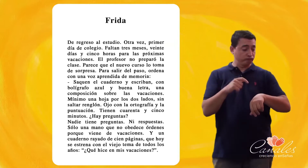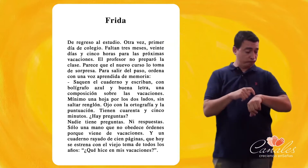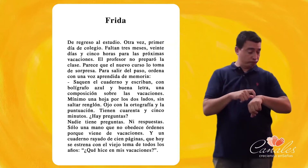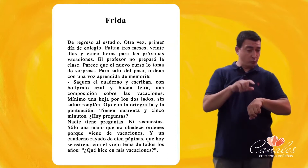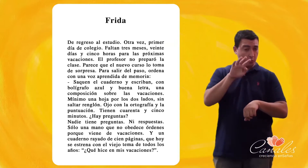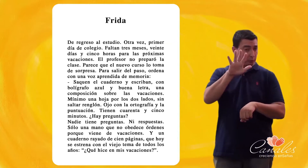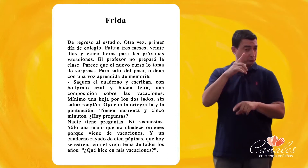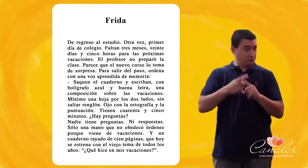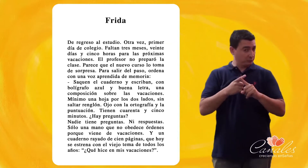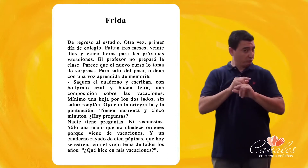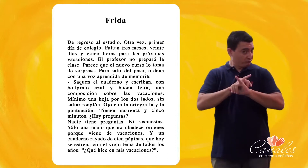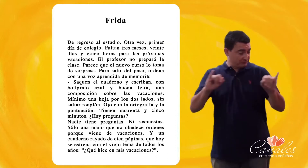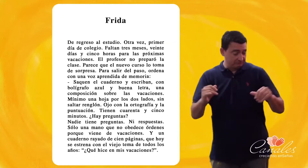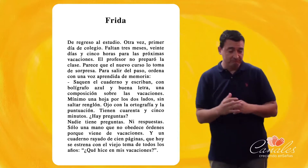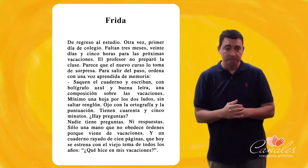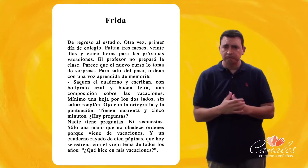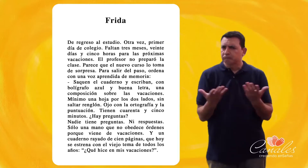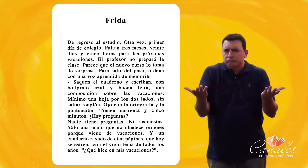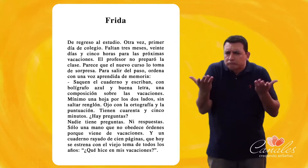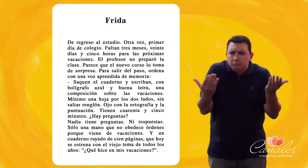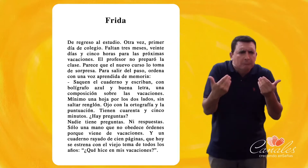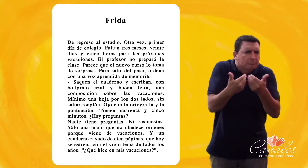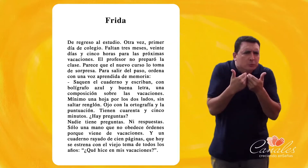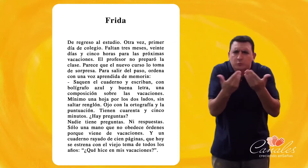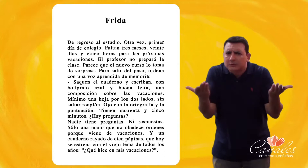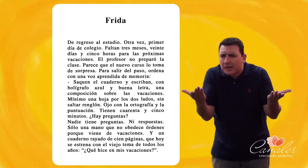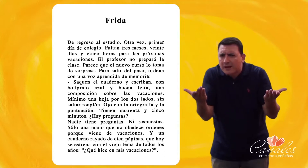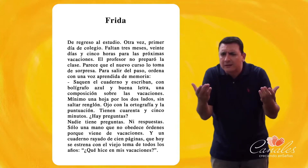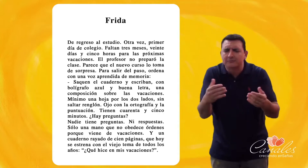puntuación Tienen 45 minutos ¿Hay preguntas?